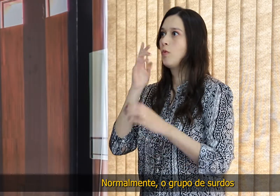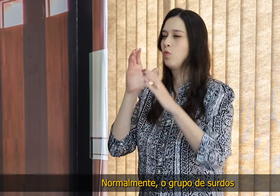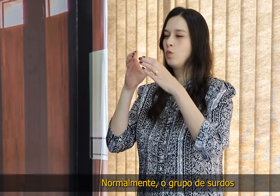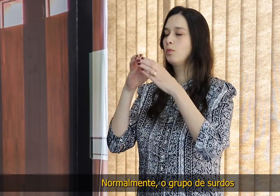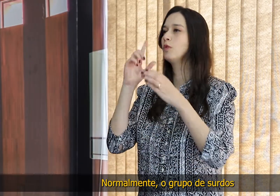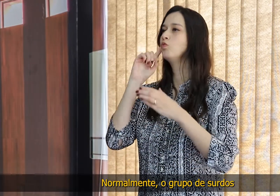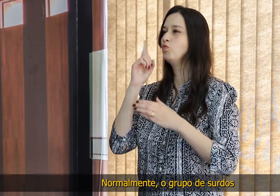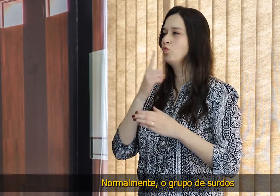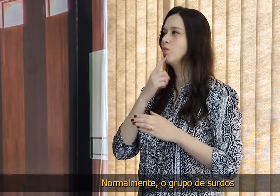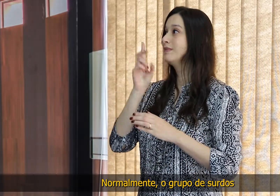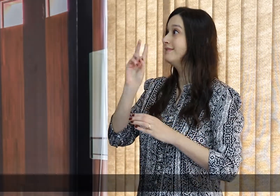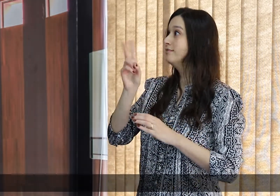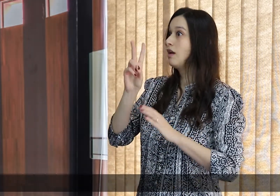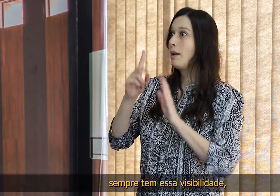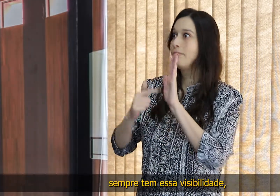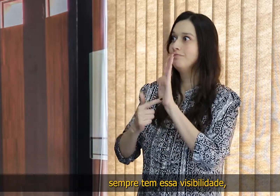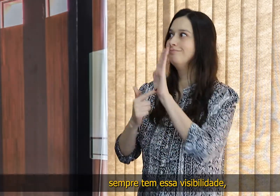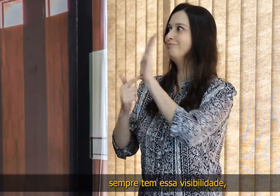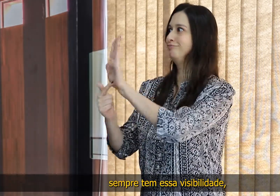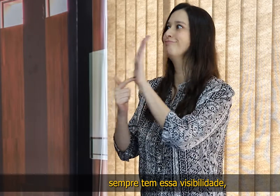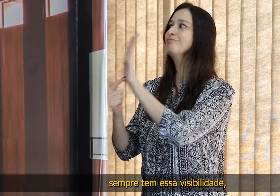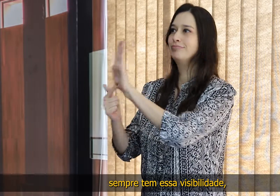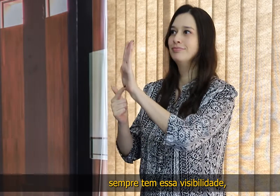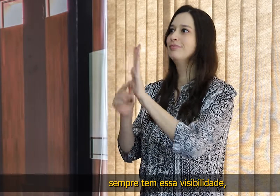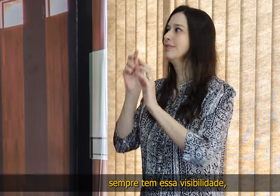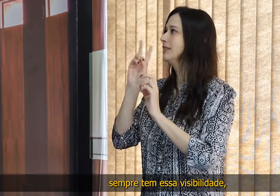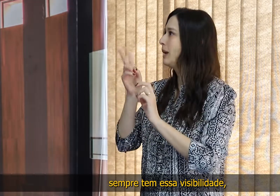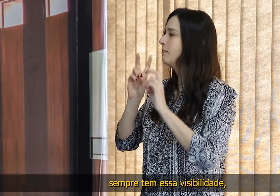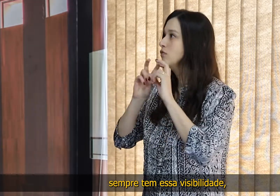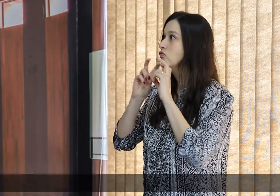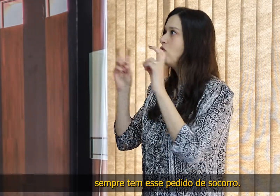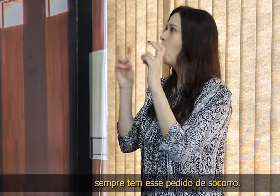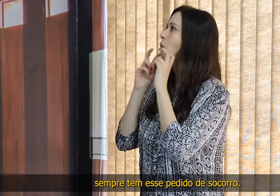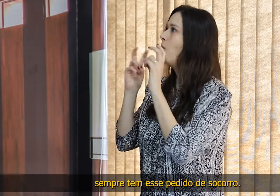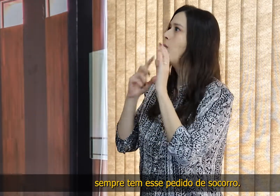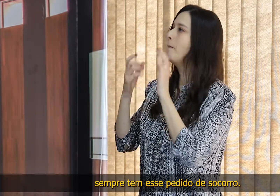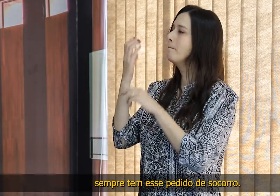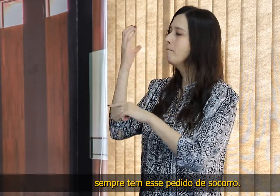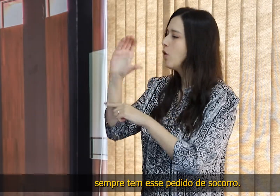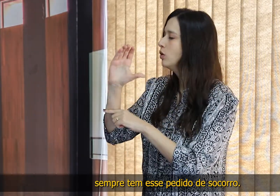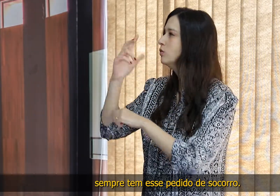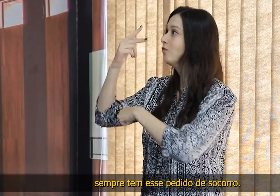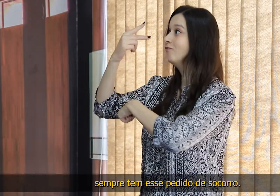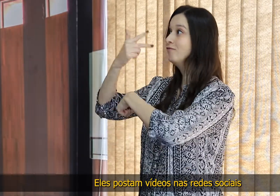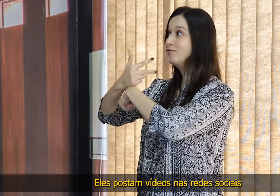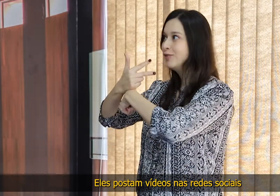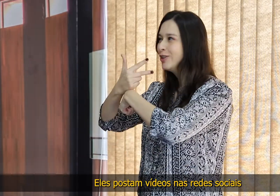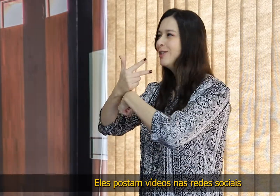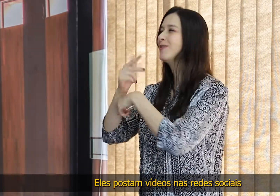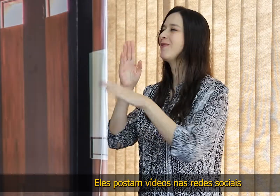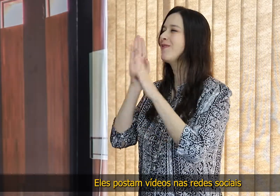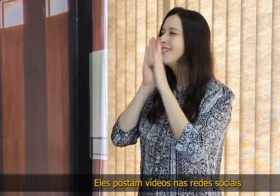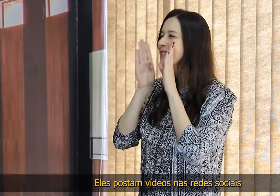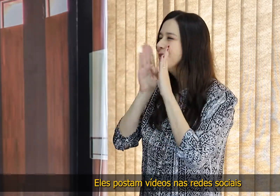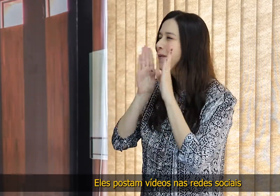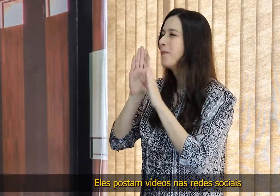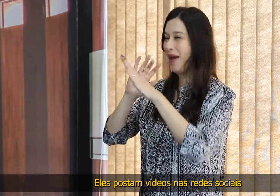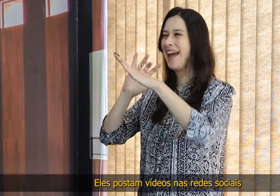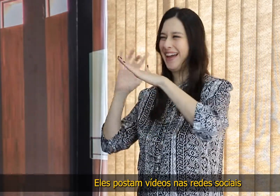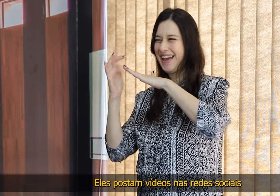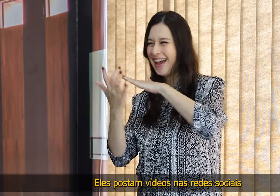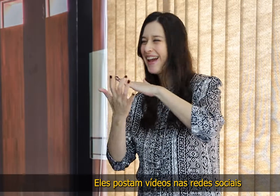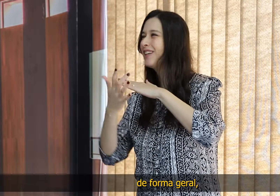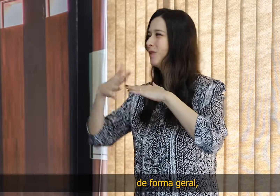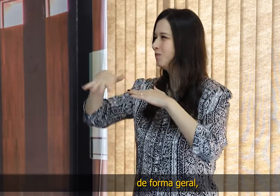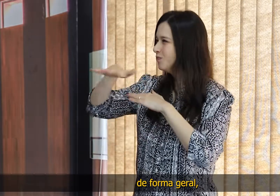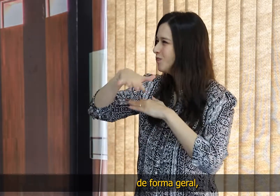Normalmente, o grupo de surdos sempre tem essa visibilidade, sempre tem esse pedido de socorro. Eles postam vídeos nas redes